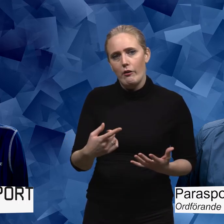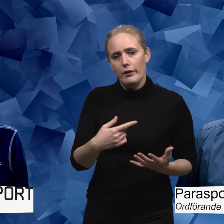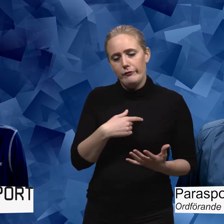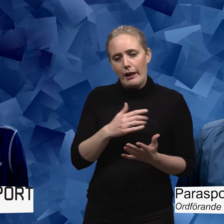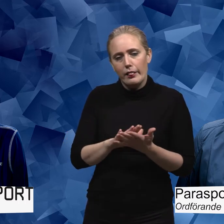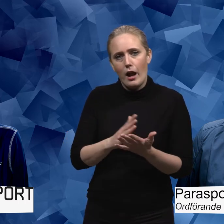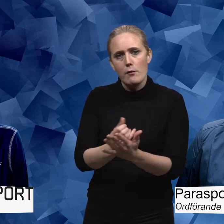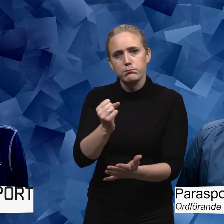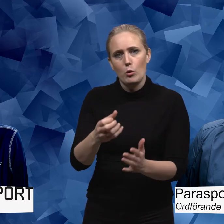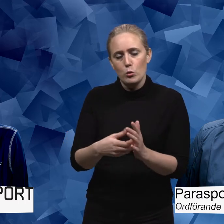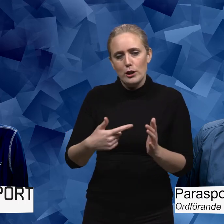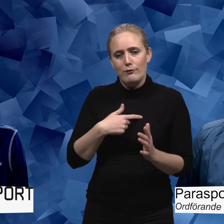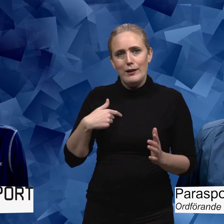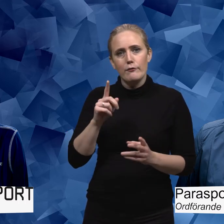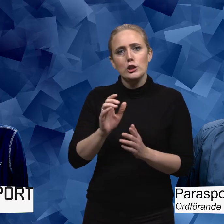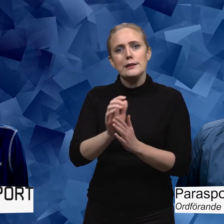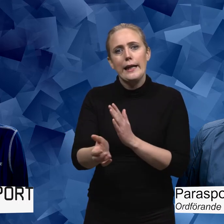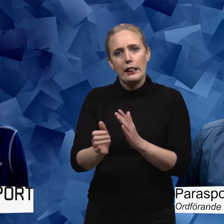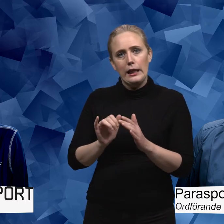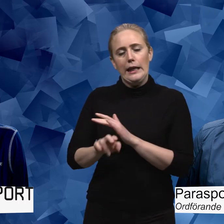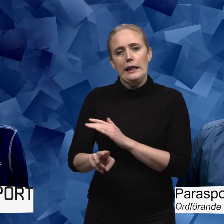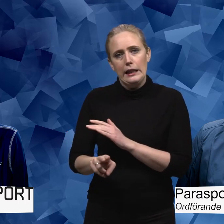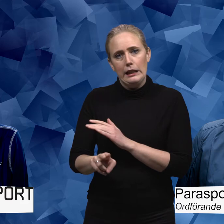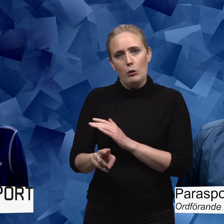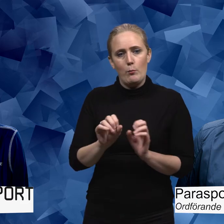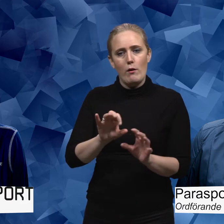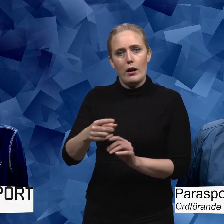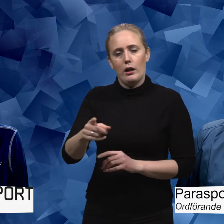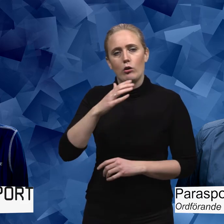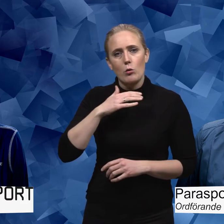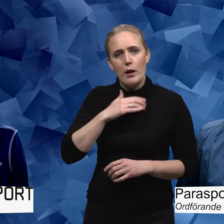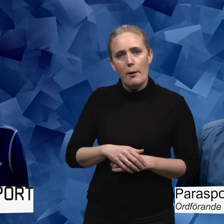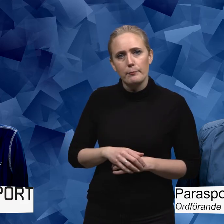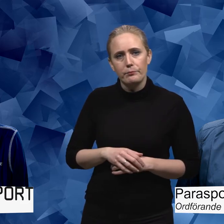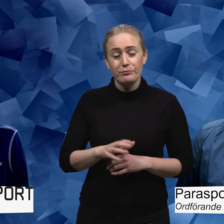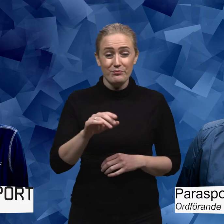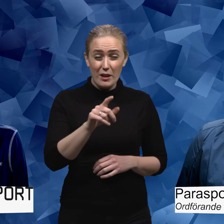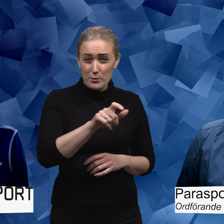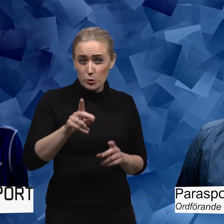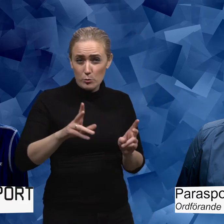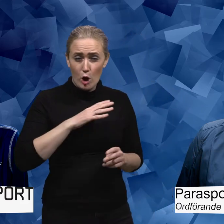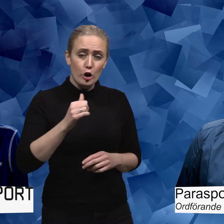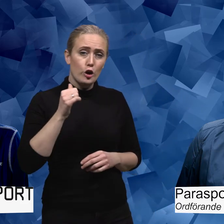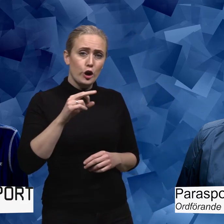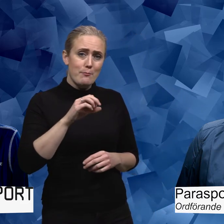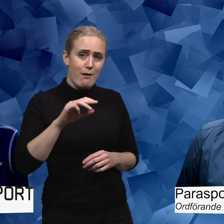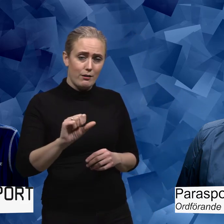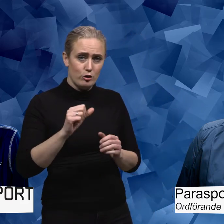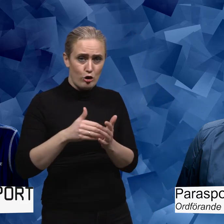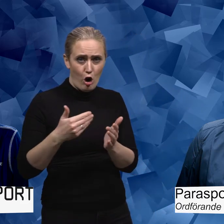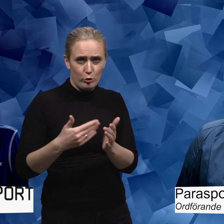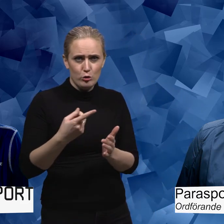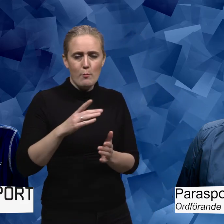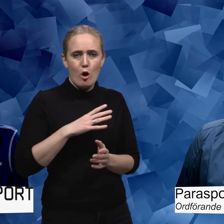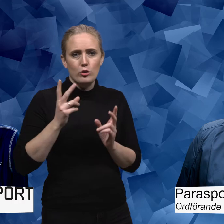bort det. Därför att vi kommer inte in tillräckligt tidigt tror jag i verksamheten. När det gäller till exempel personer med ryggmärgsskador